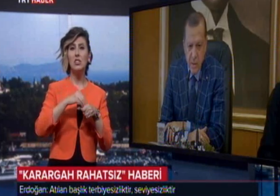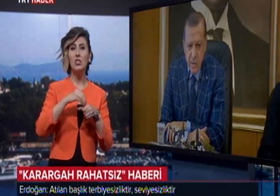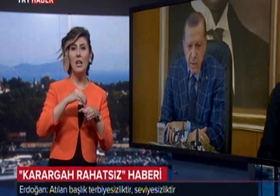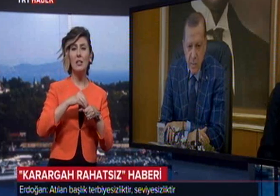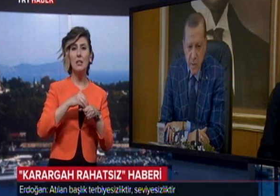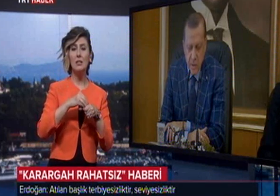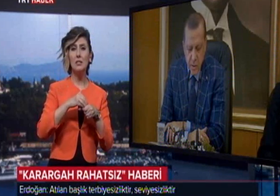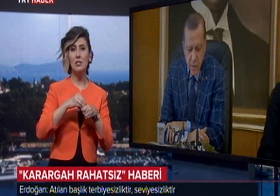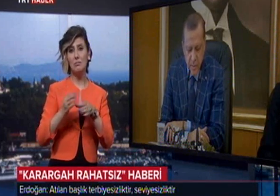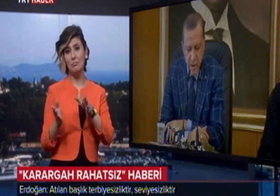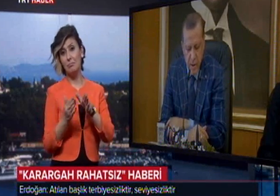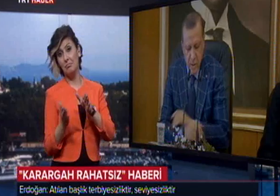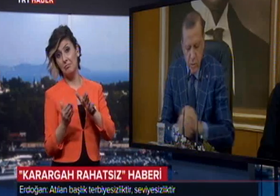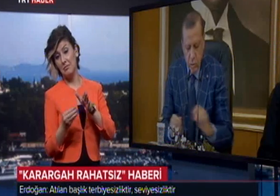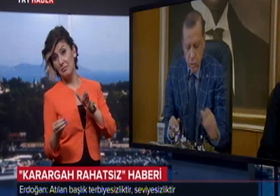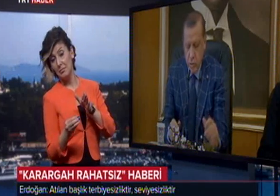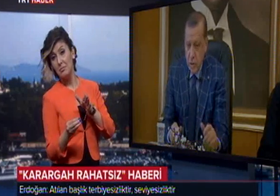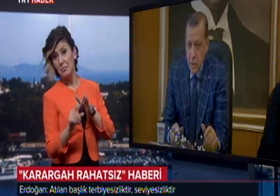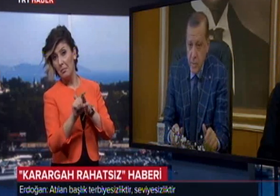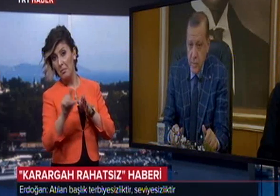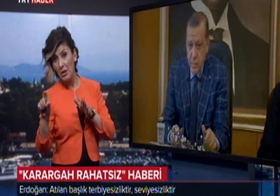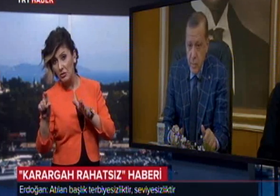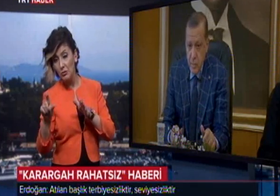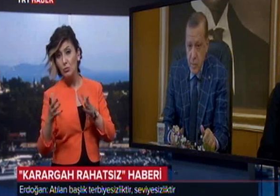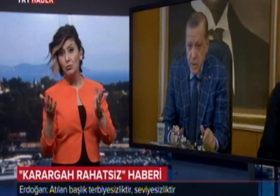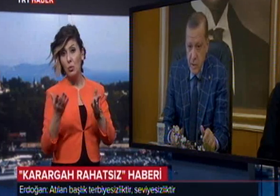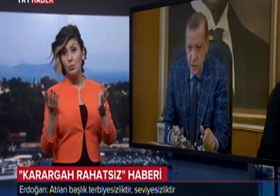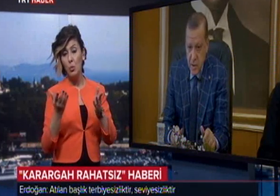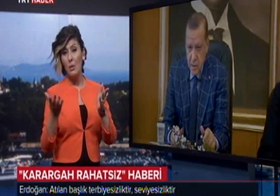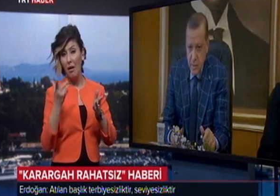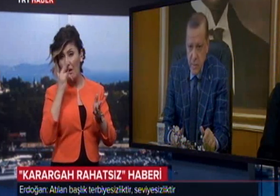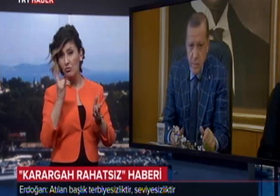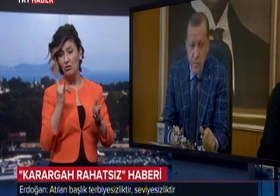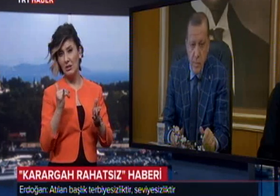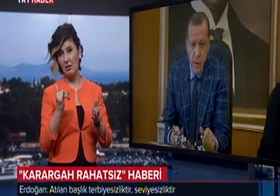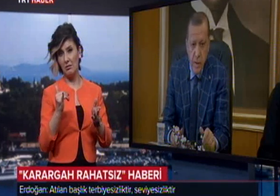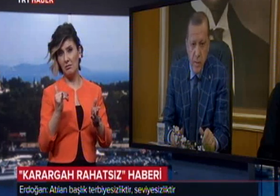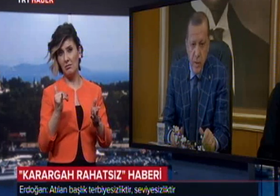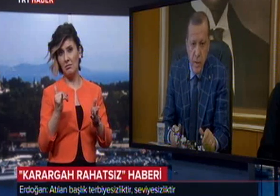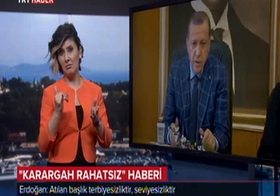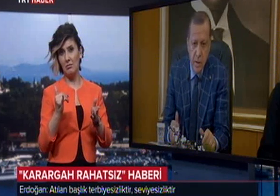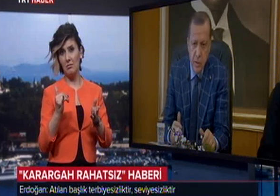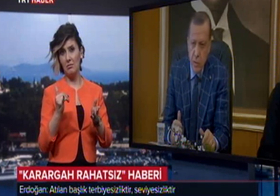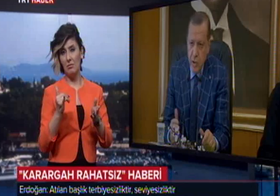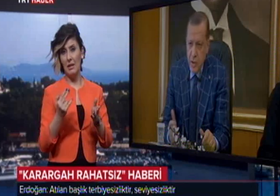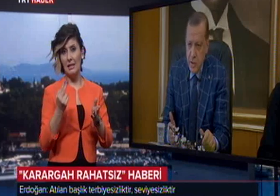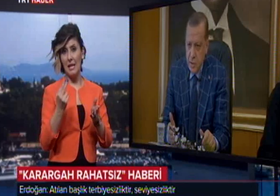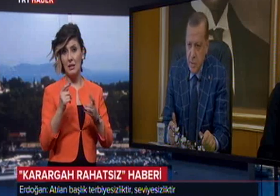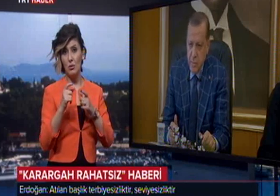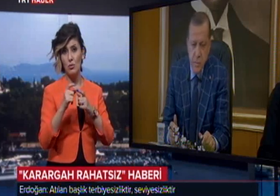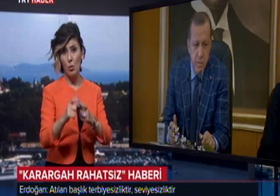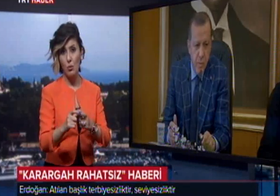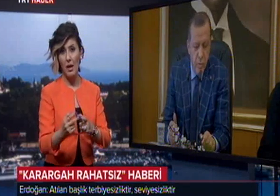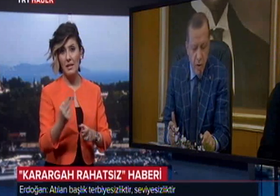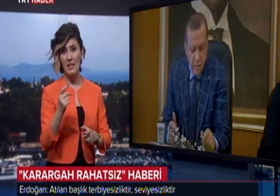atılan başlık çok çok daha çirkindi. Ve yedi soruya yedi